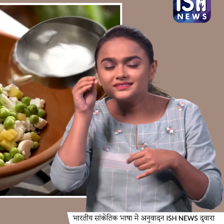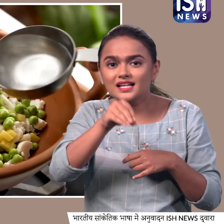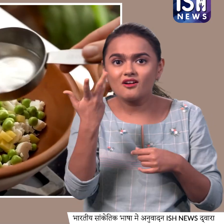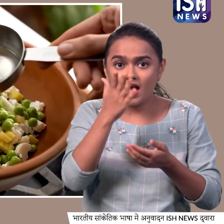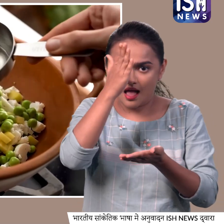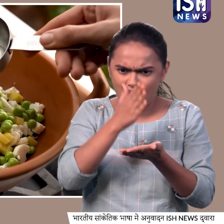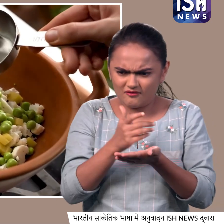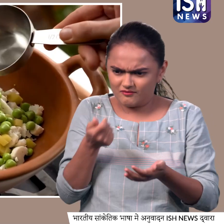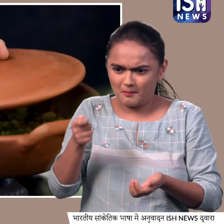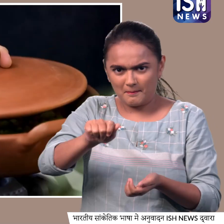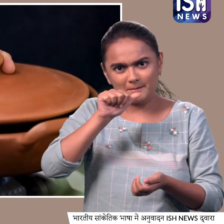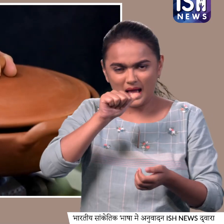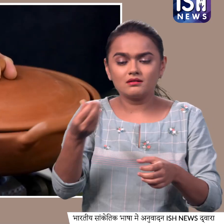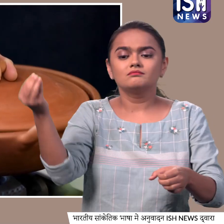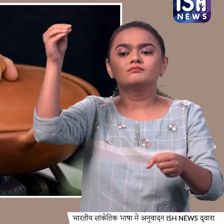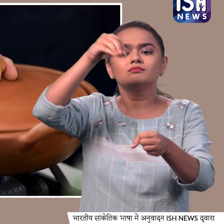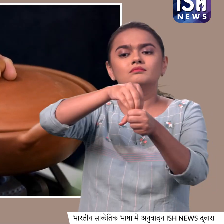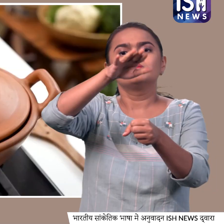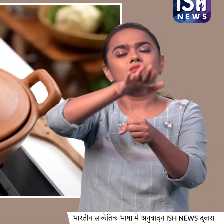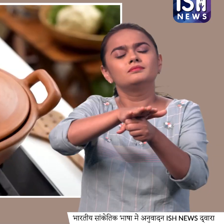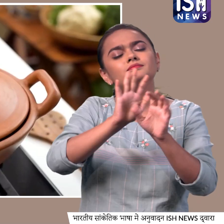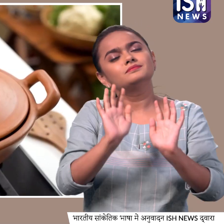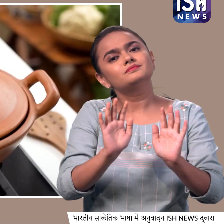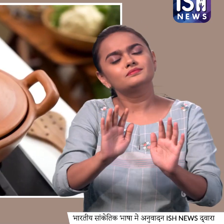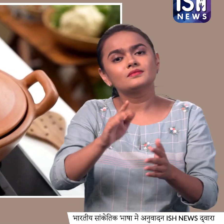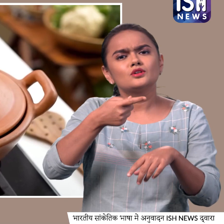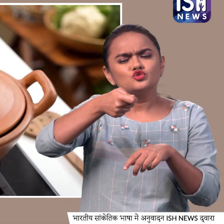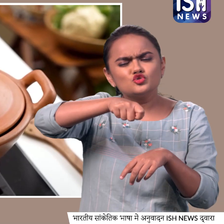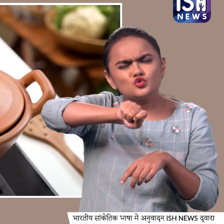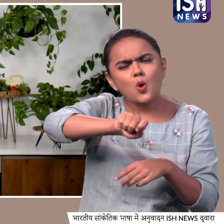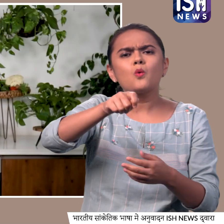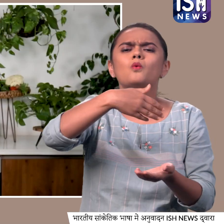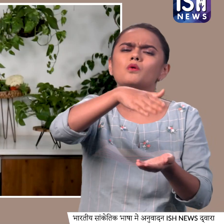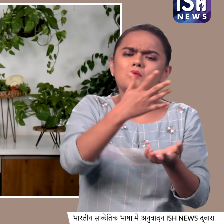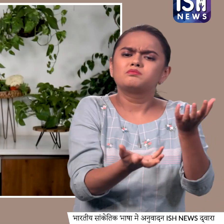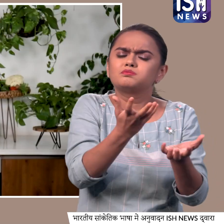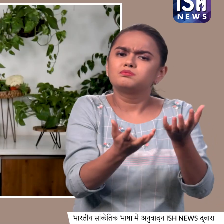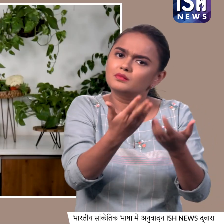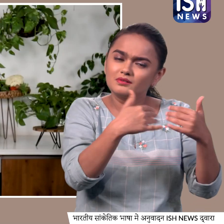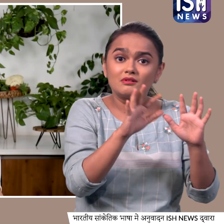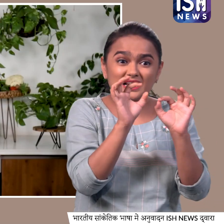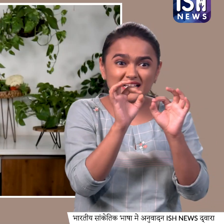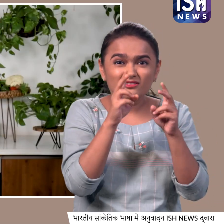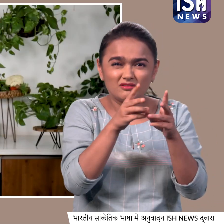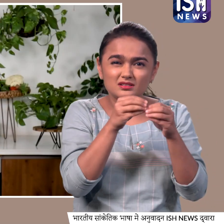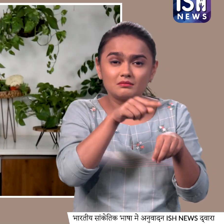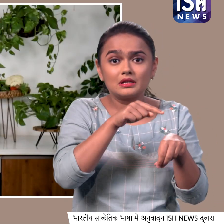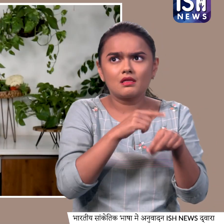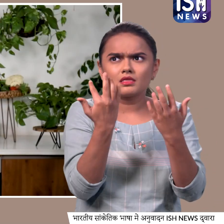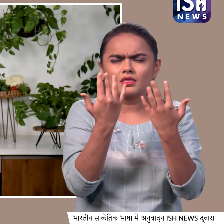कप पानी और लिट को ढखते और धीमी आँच पर सबको पकने ले, सबजीयों को सॉफ्ट होने में कम से कम 10 मिनिट